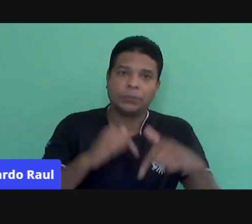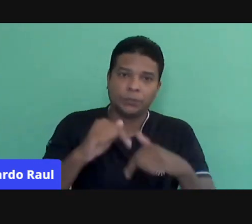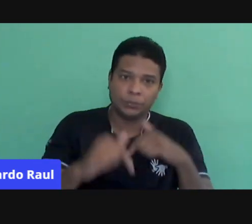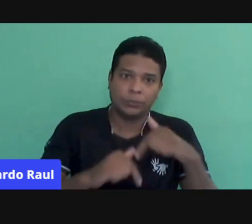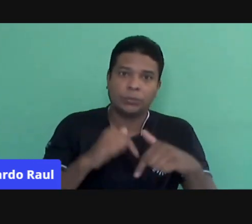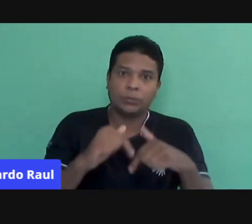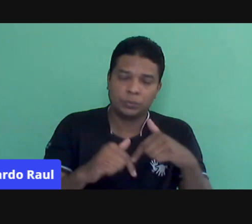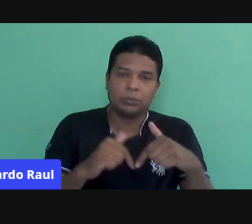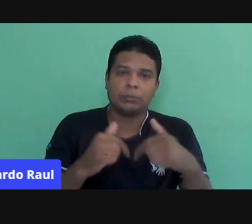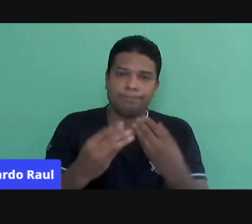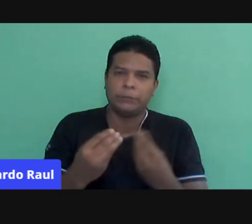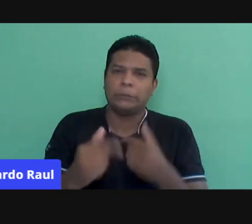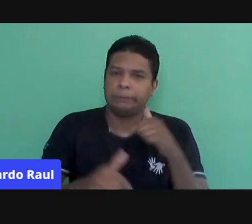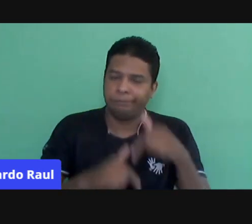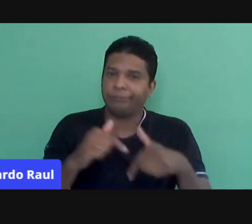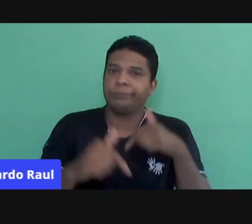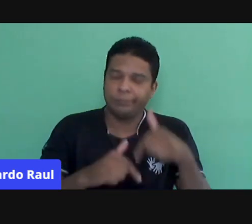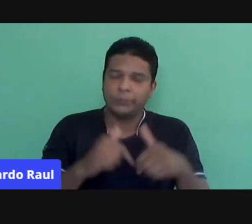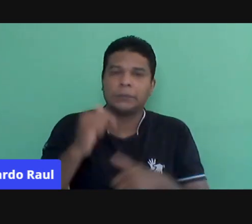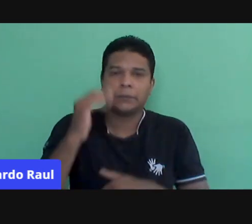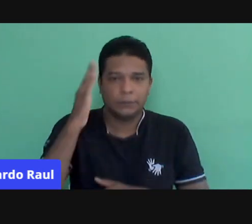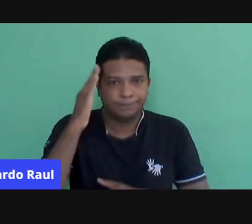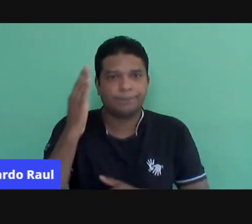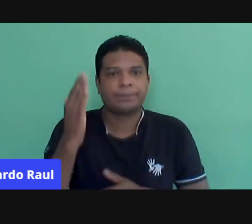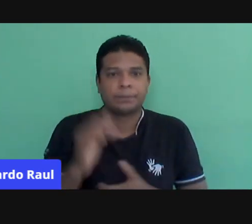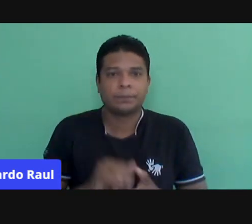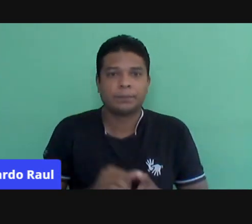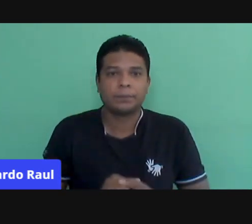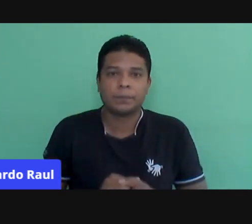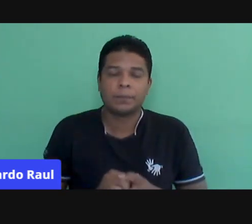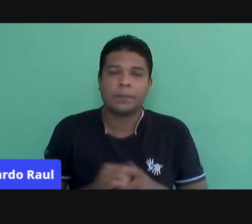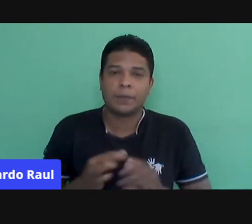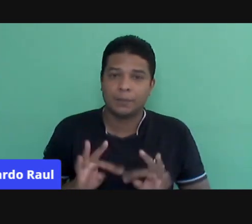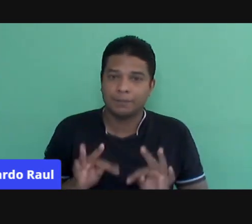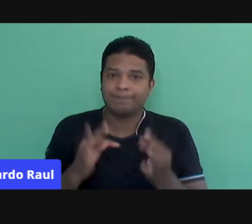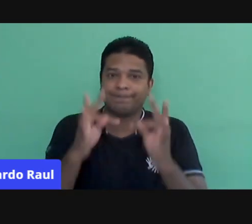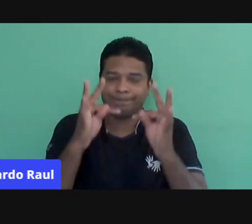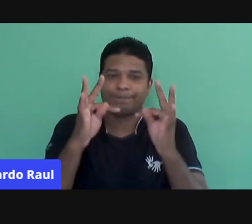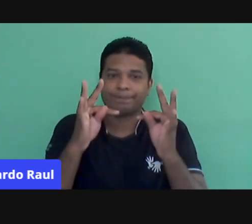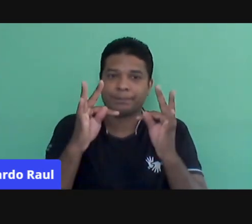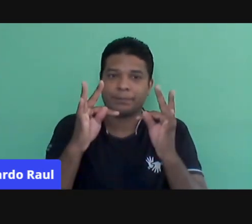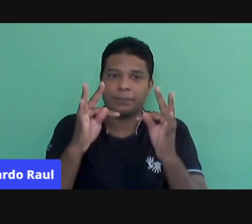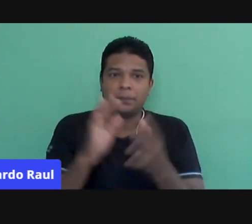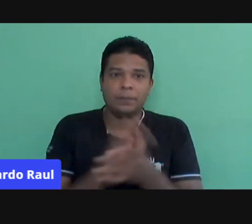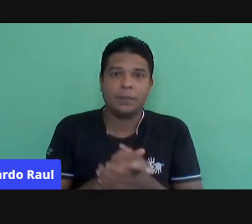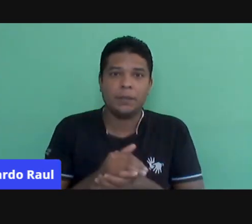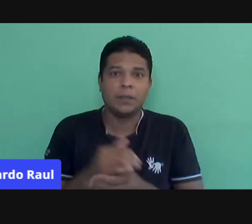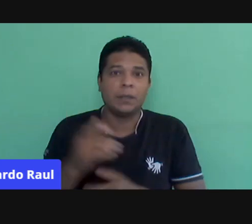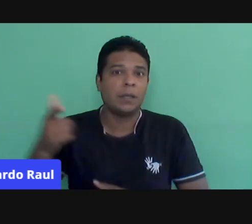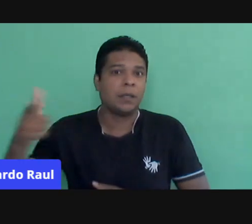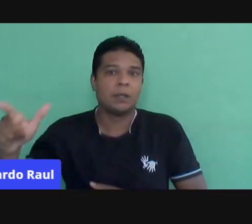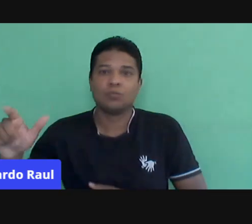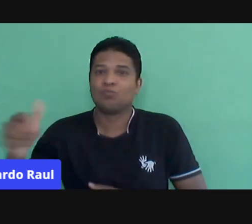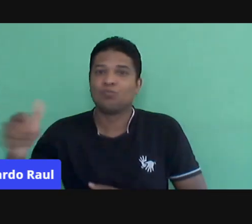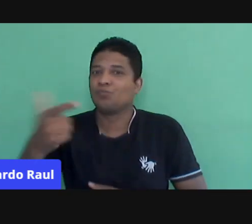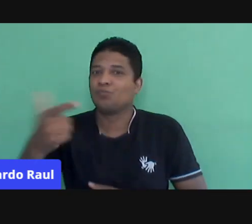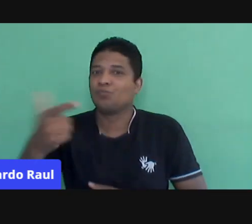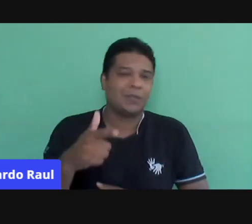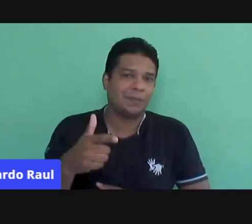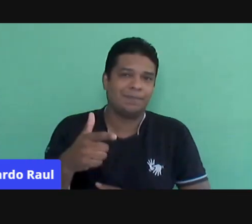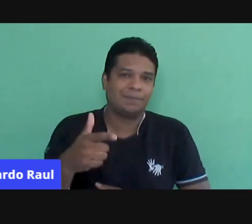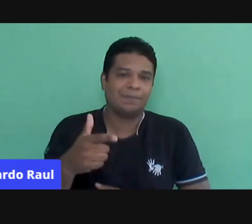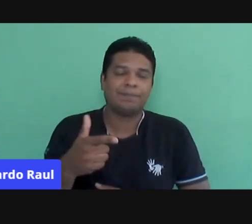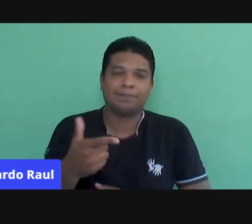muito mais trabalho, com certeza, porque dominar as tecnologias para que a gente não tinha esse hábito, não tinha